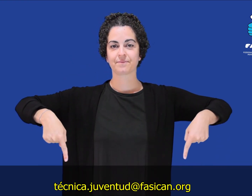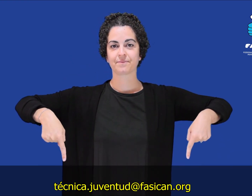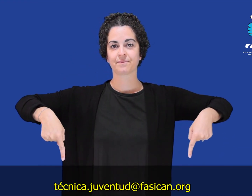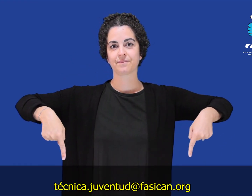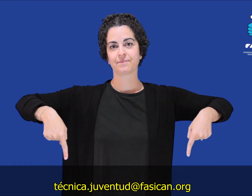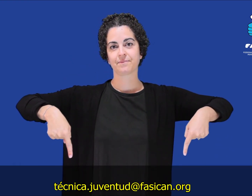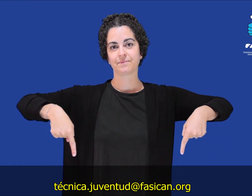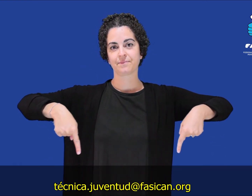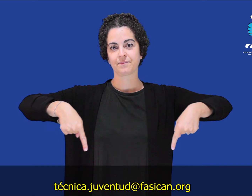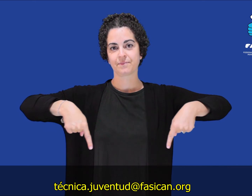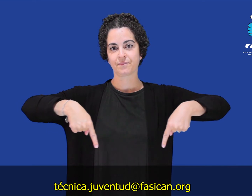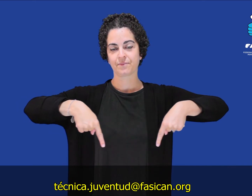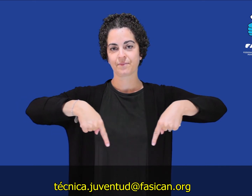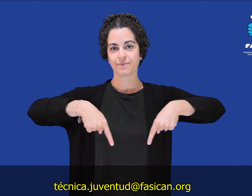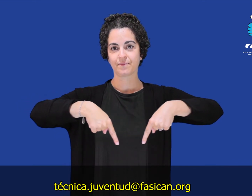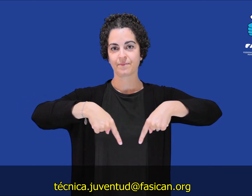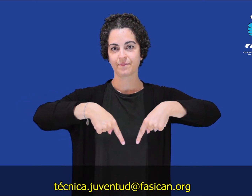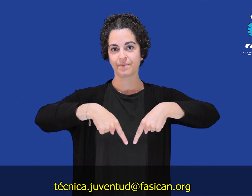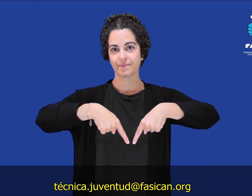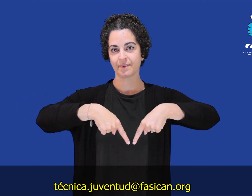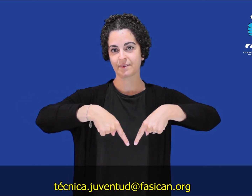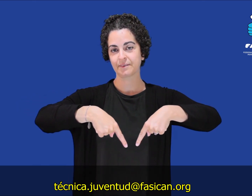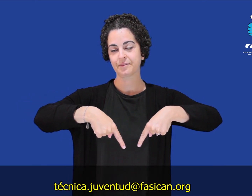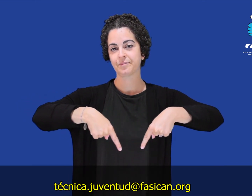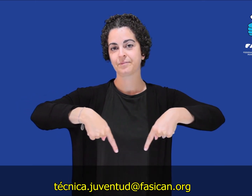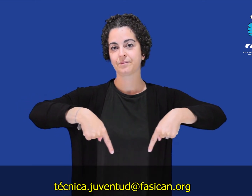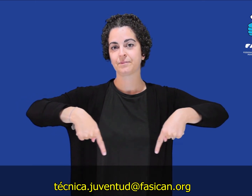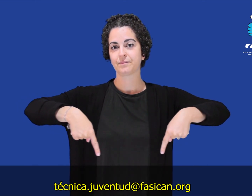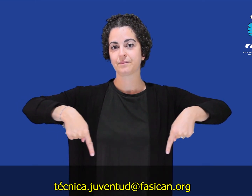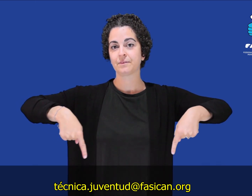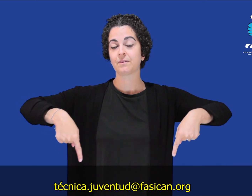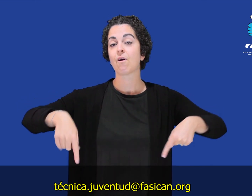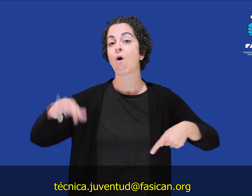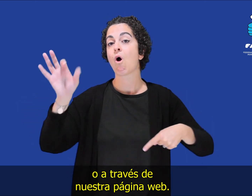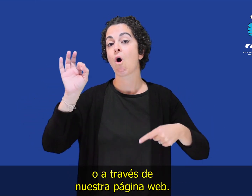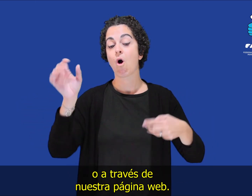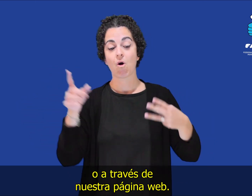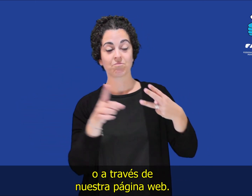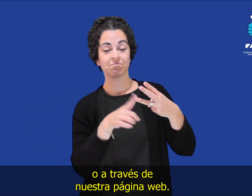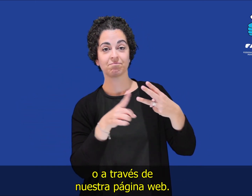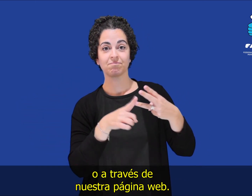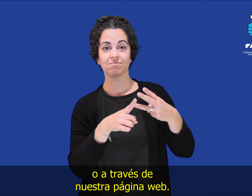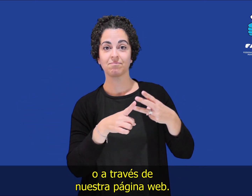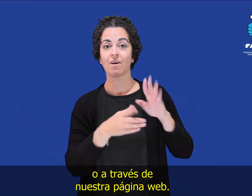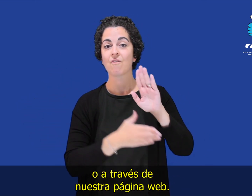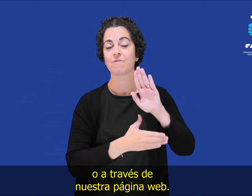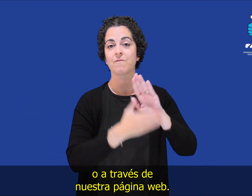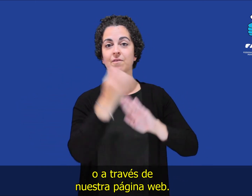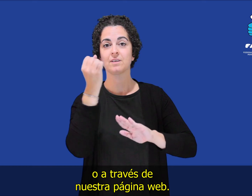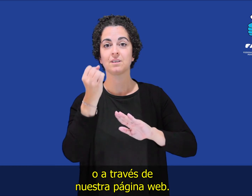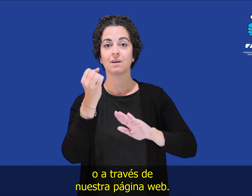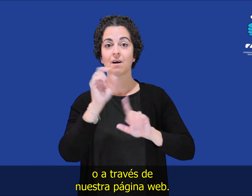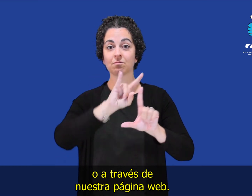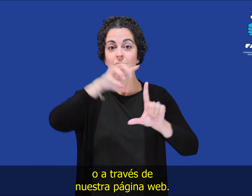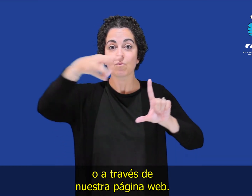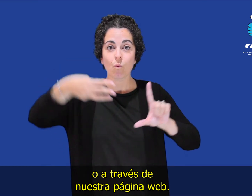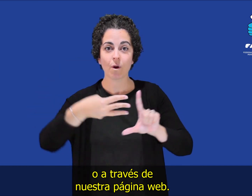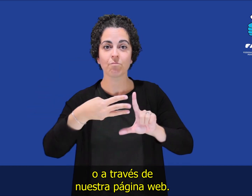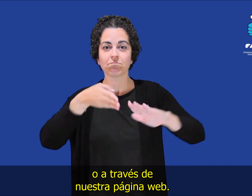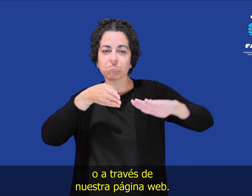técnica.juventud.fasicam.org o a través de nuestra página